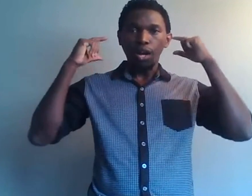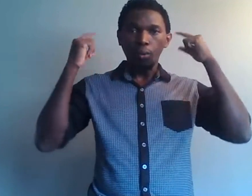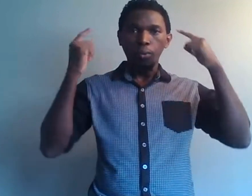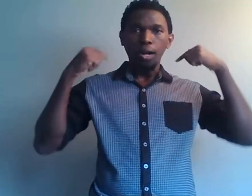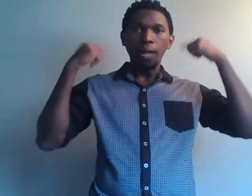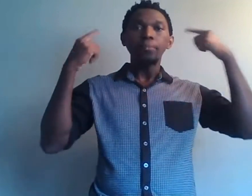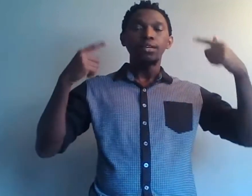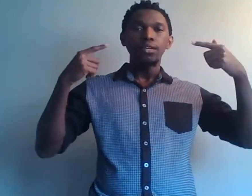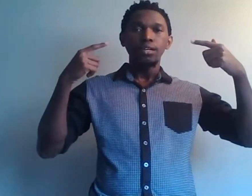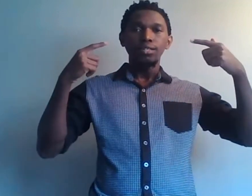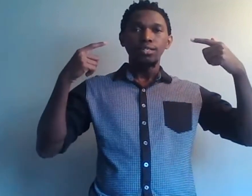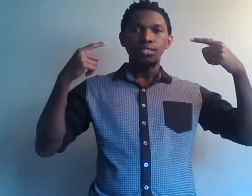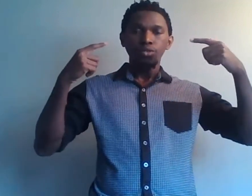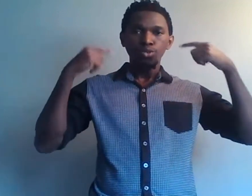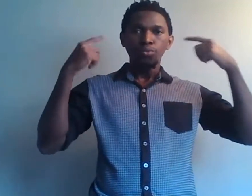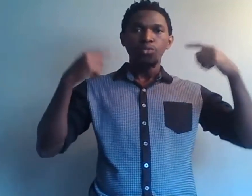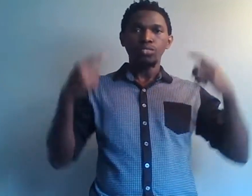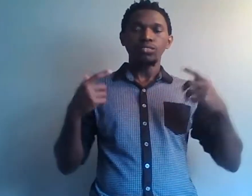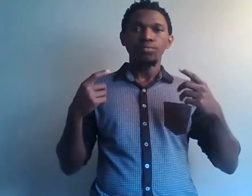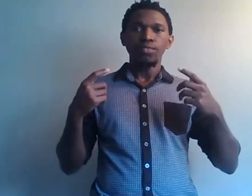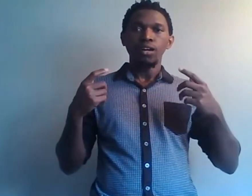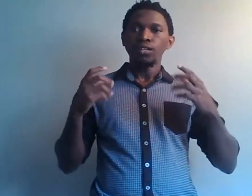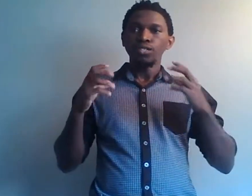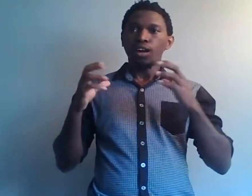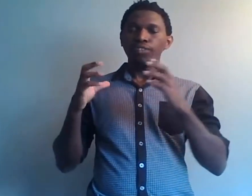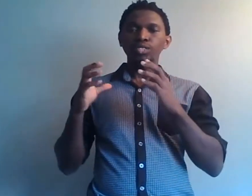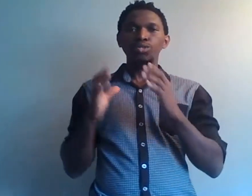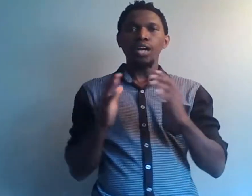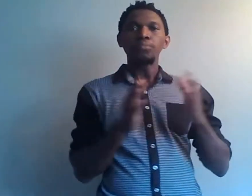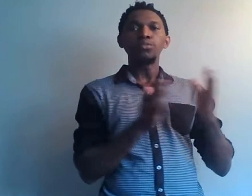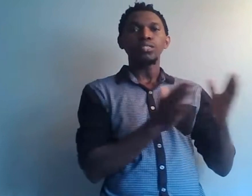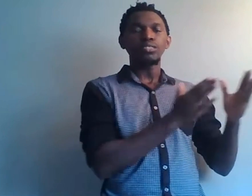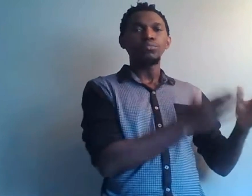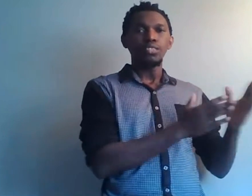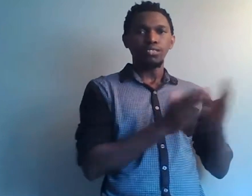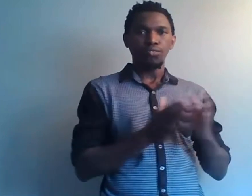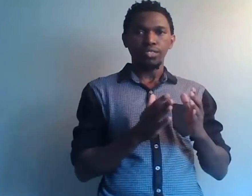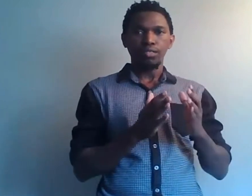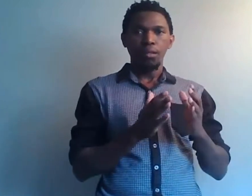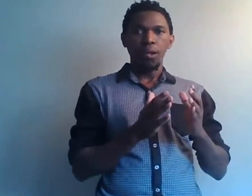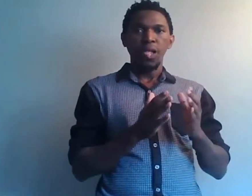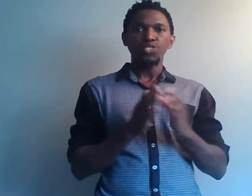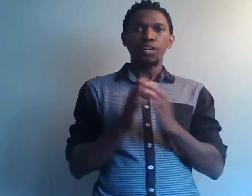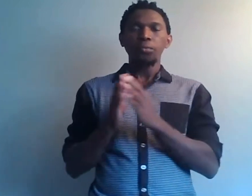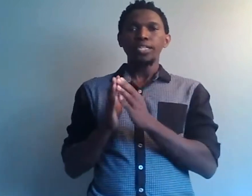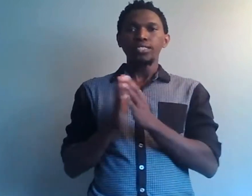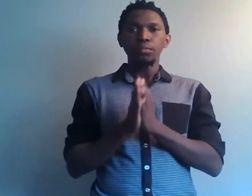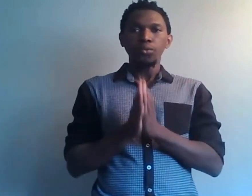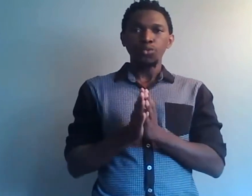reprogrammé ton subconscient, fait tu iras plus loin dans tes business en fait. Tu vas comprendre la nécessité pour toi,